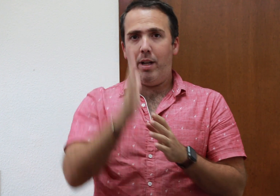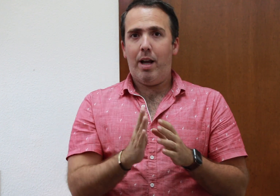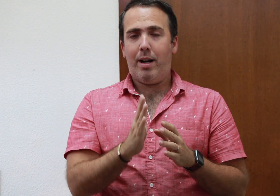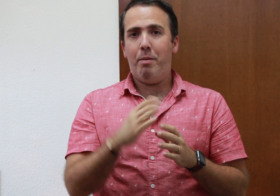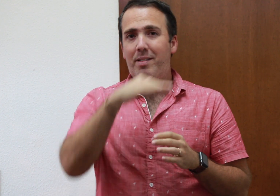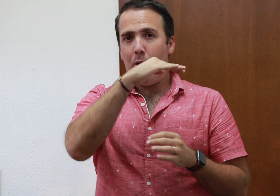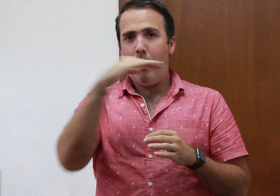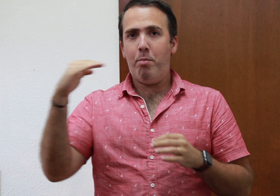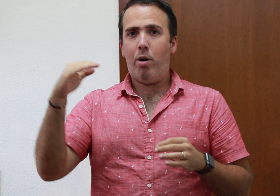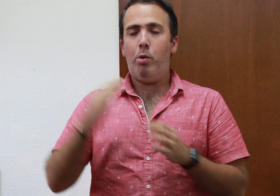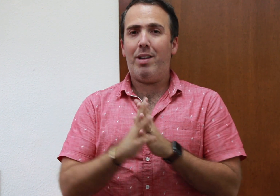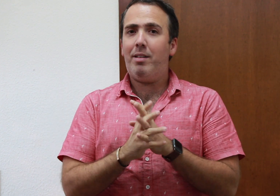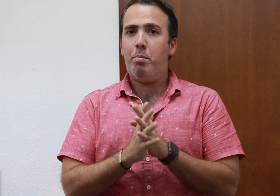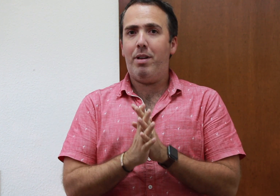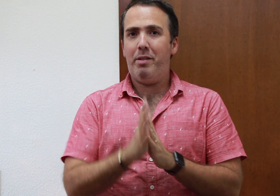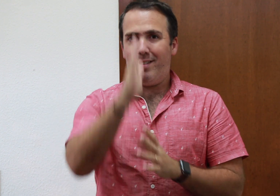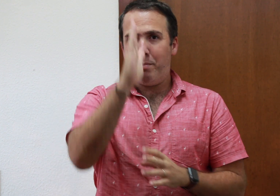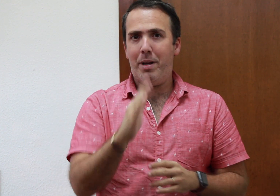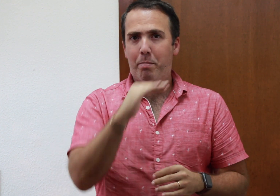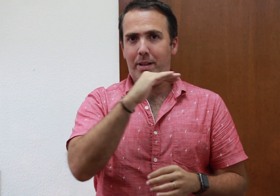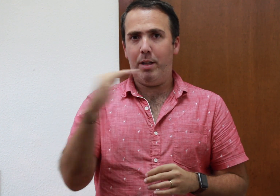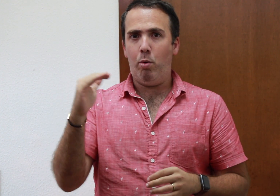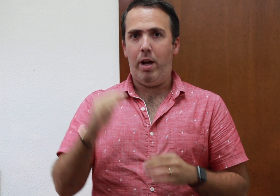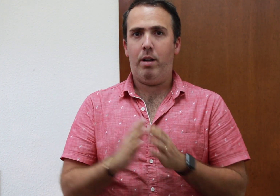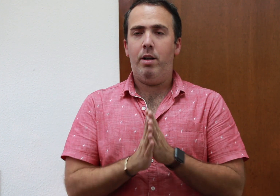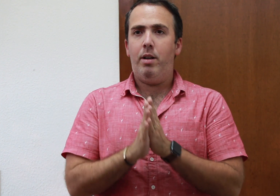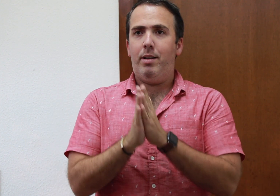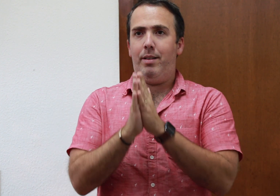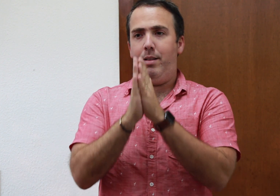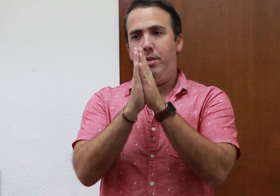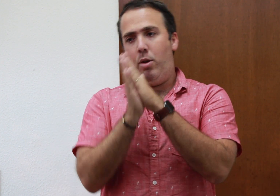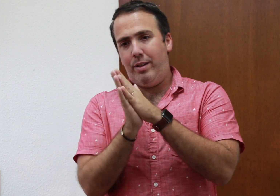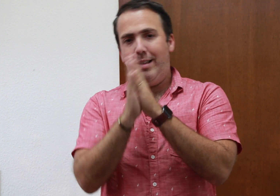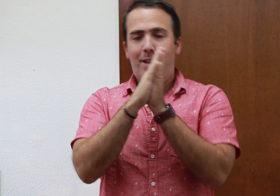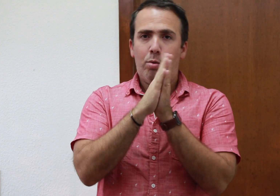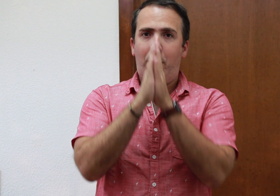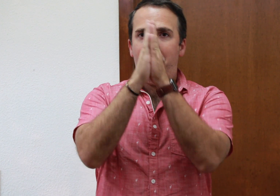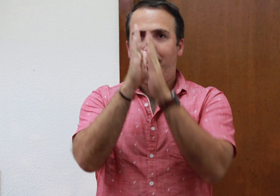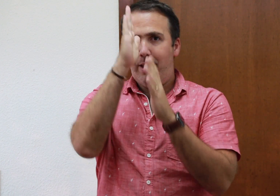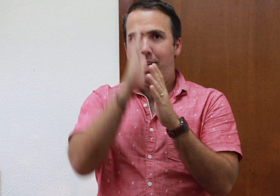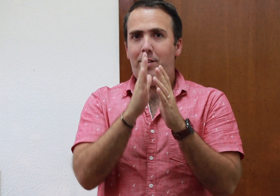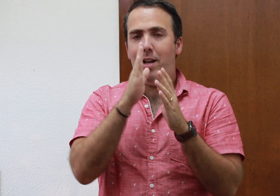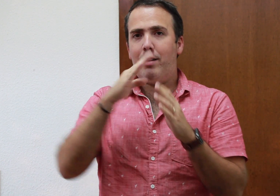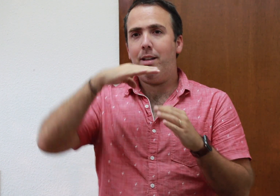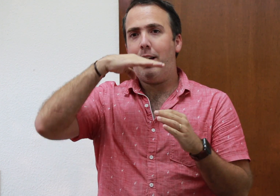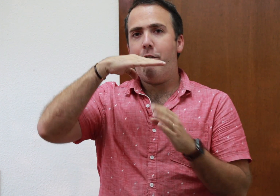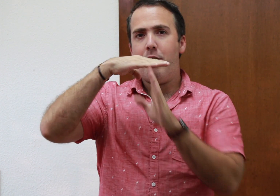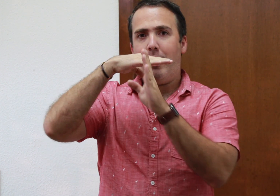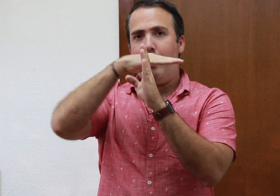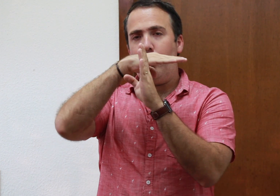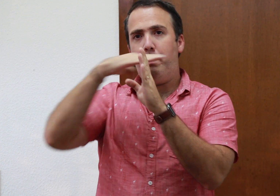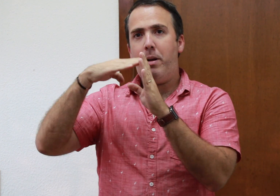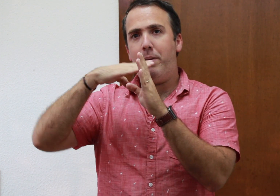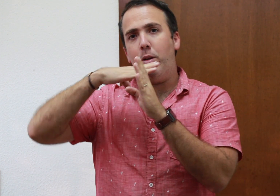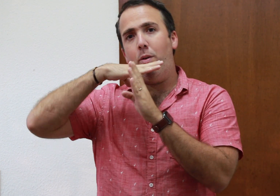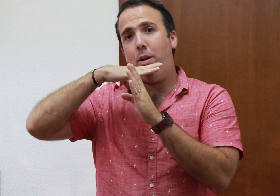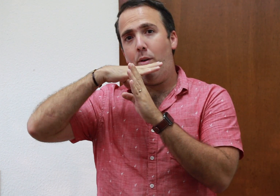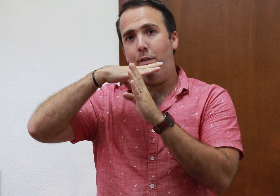de la cabeza con la embocadura siempre debe ser perpendicular. Donde esté tu cabeza derecha tiene que haber una relación perpendicular con la